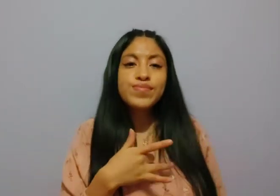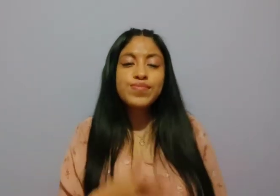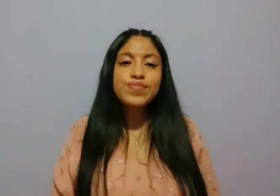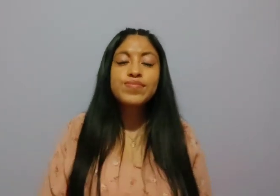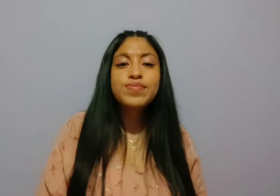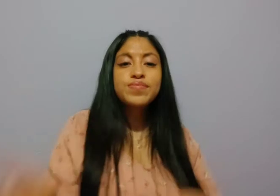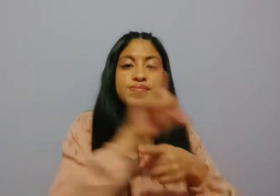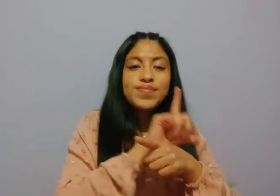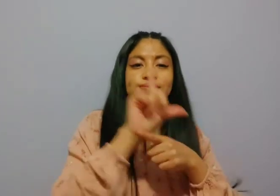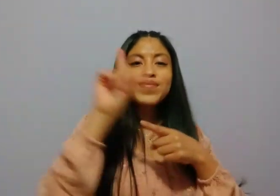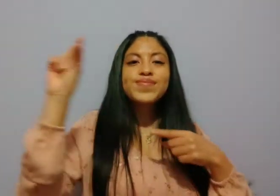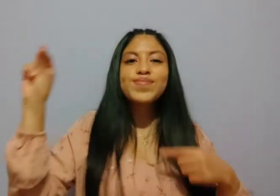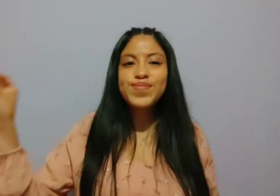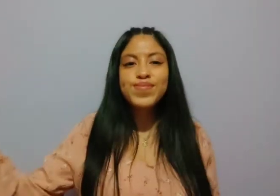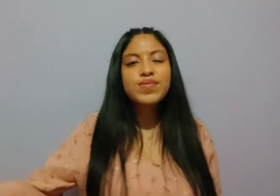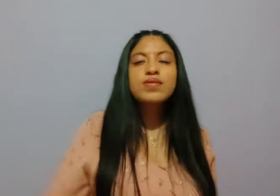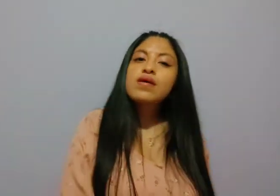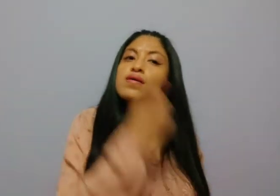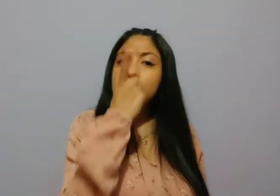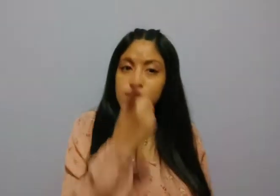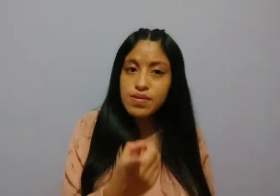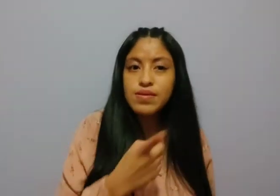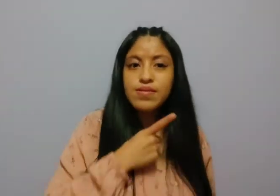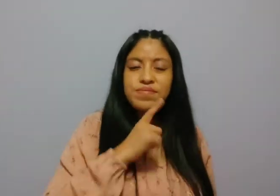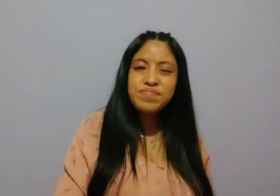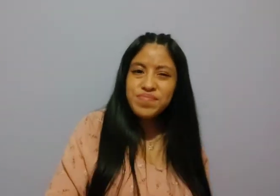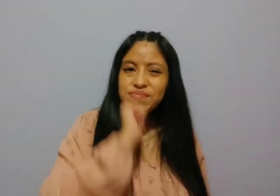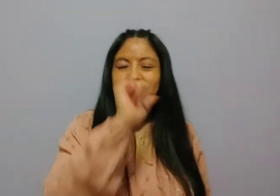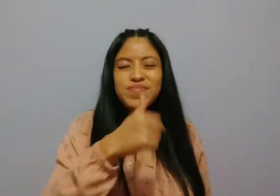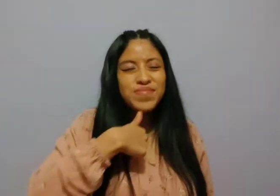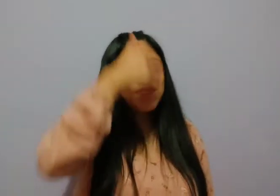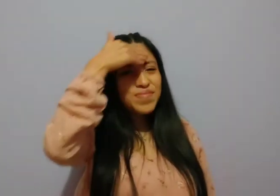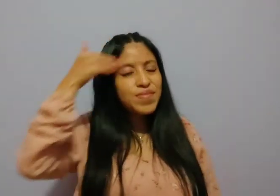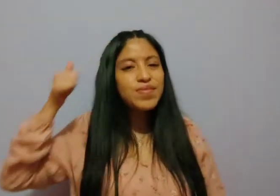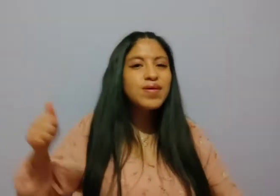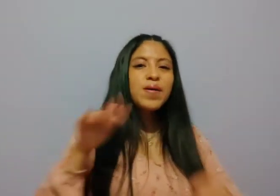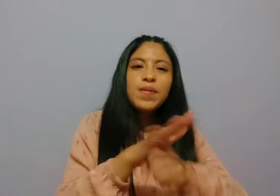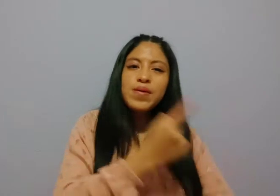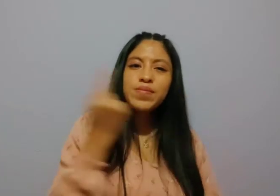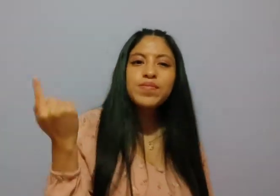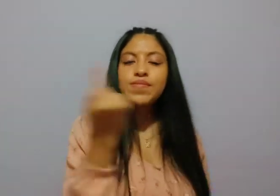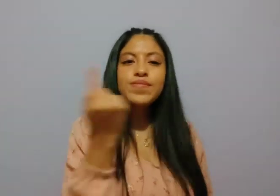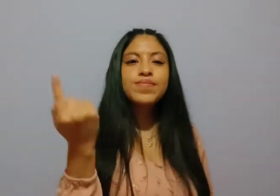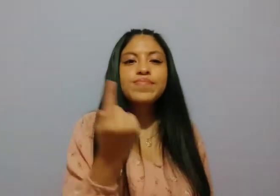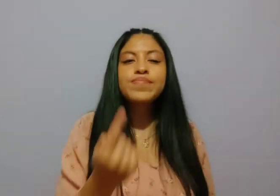Y te vas sin decirme nada, sin saber un por qué